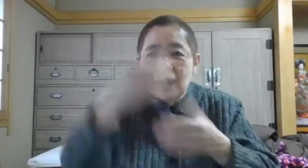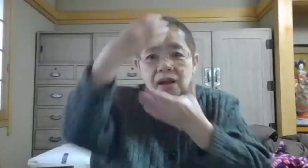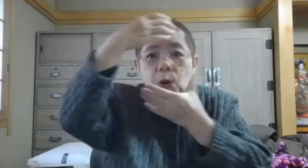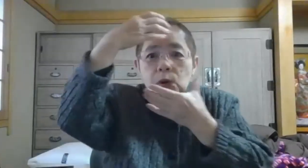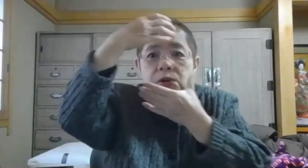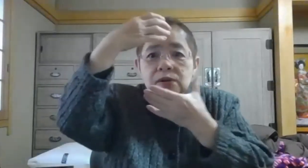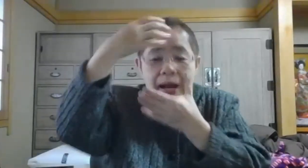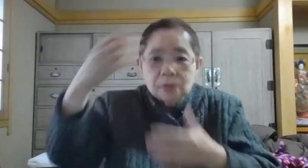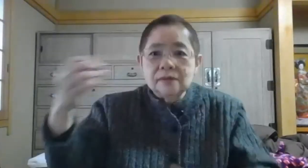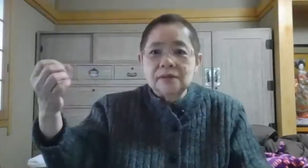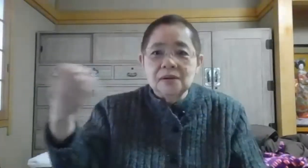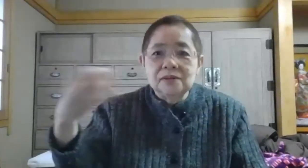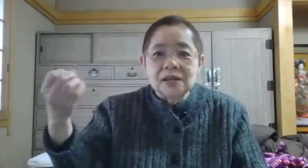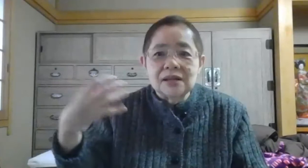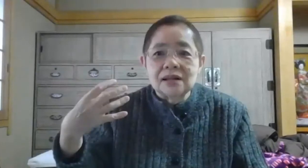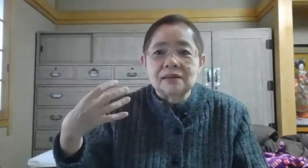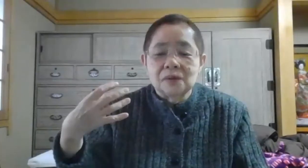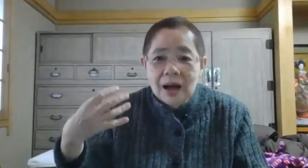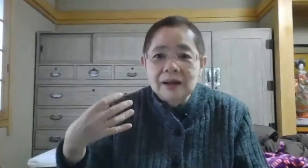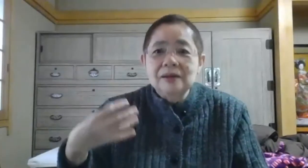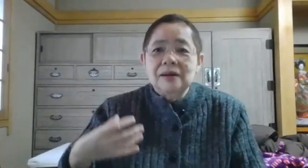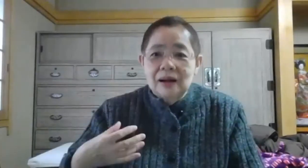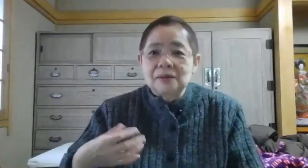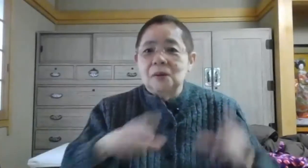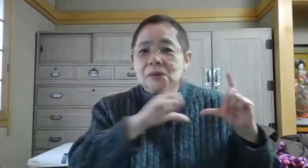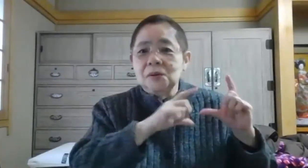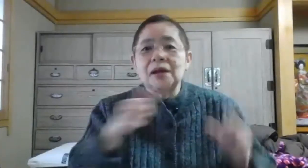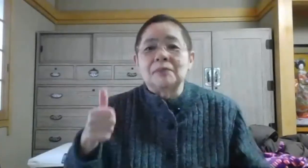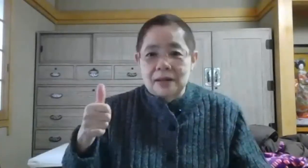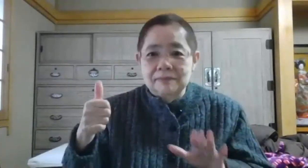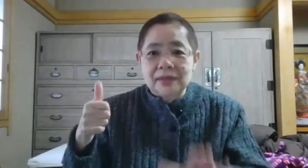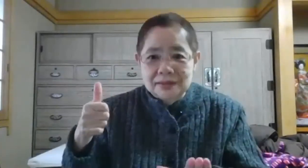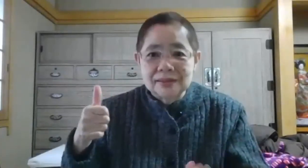表情だよって言ってくださったのがあの世内山さんです